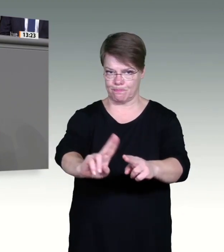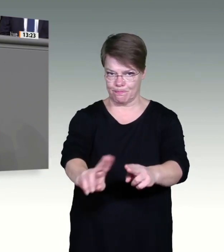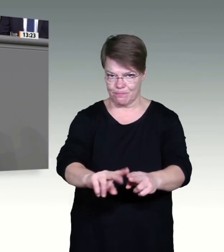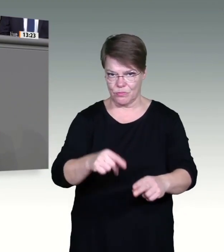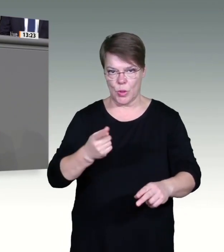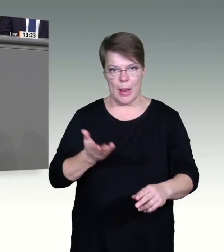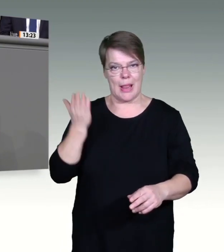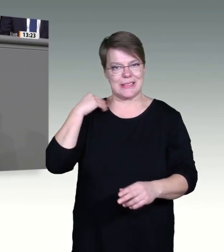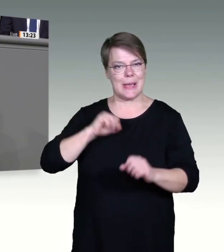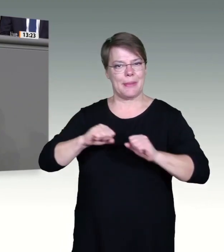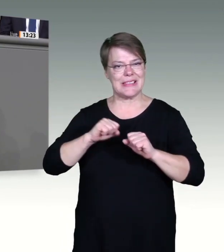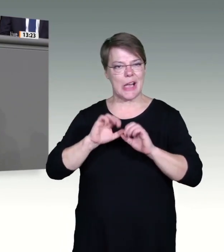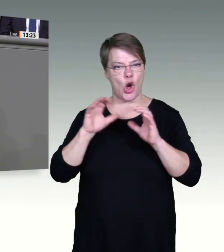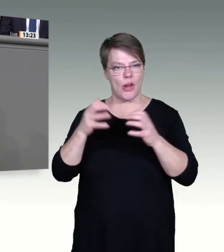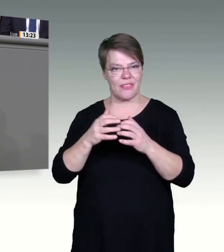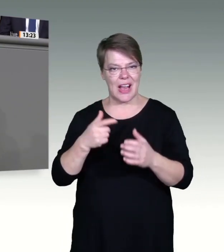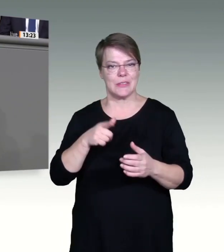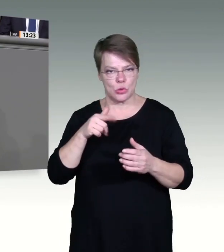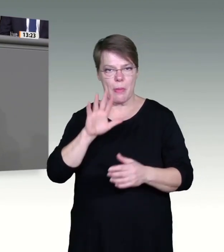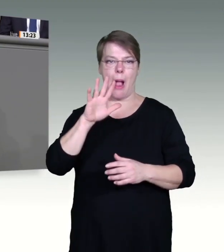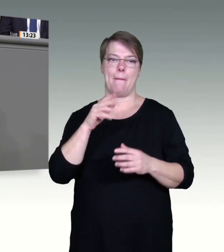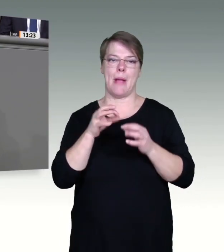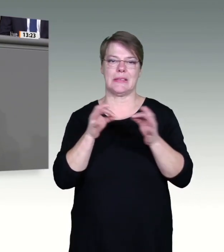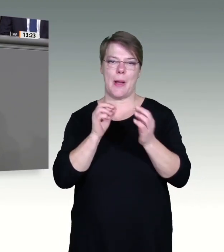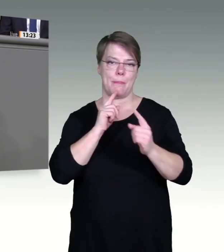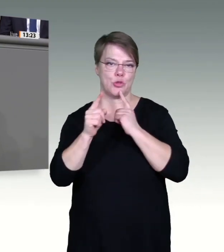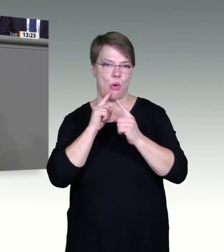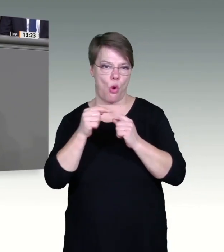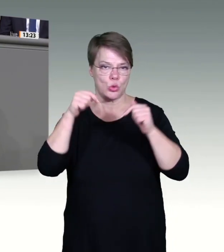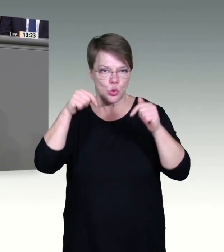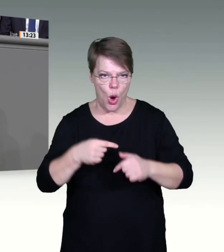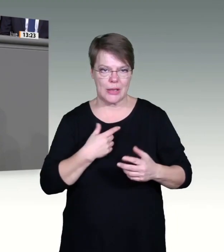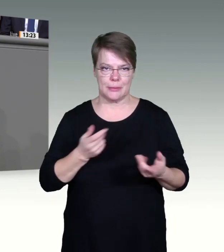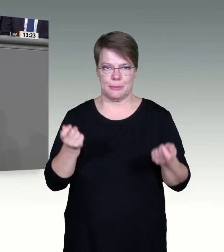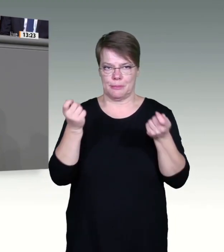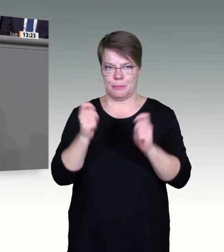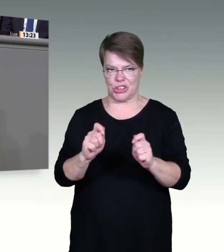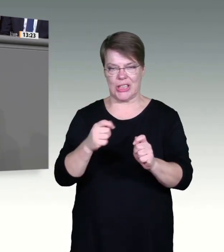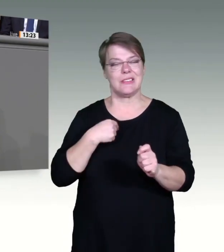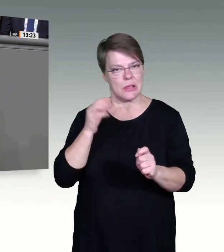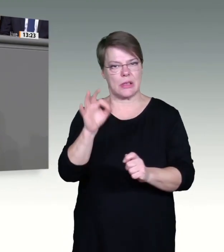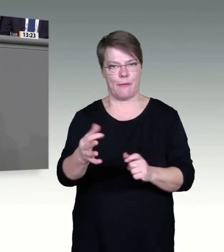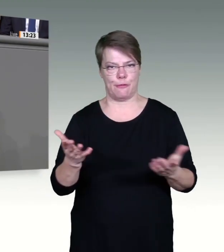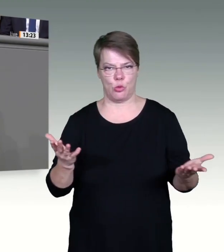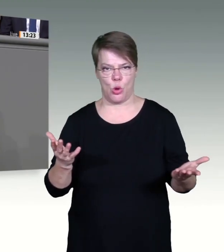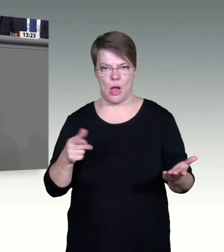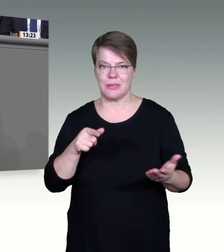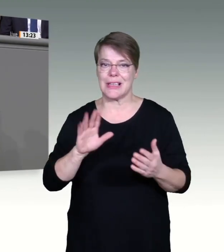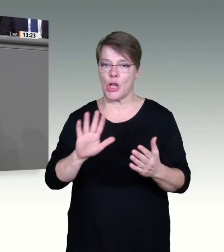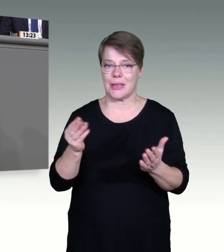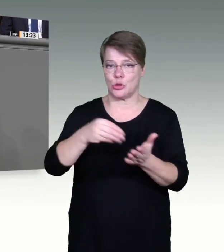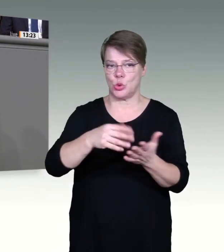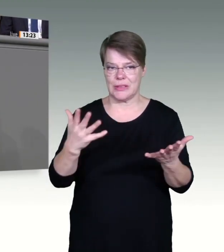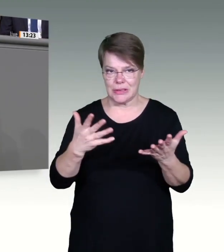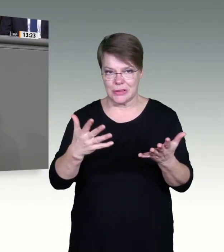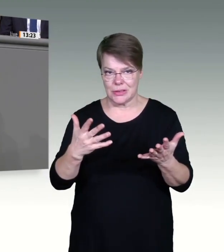der zu Betreuenden zu vermeiden. Gerade mit Blick auf das unfassbare Leid auf den Intensivstationen und den Reha